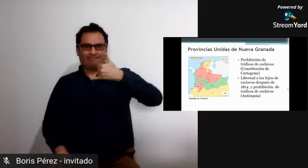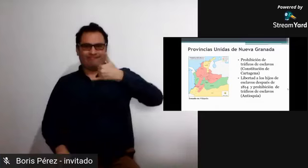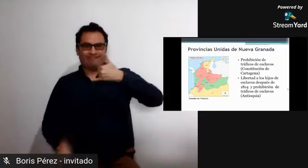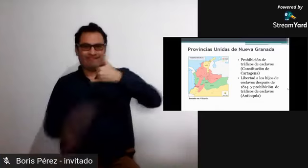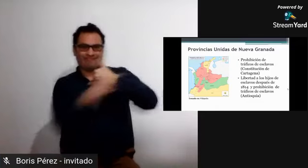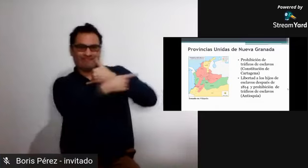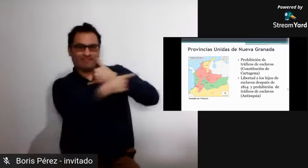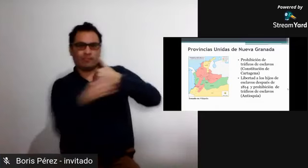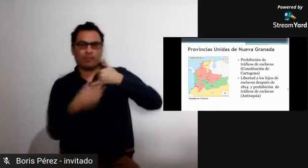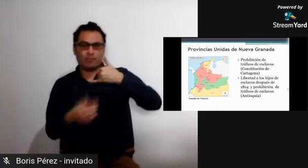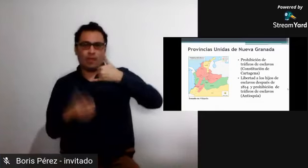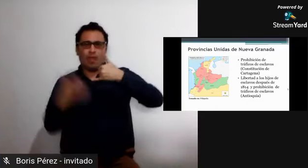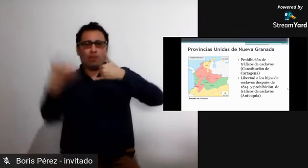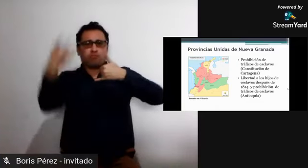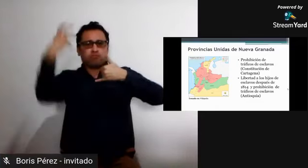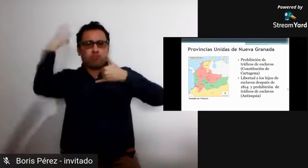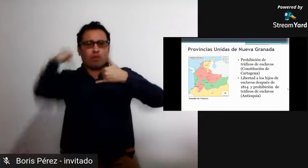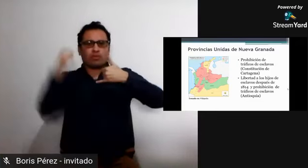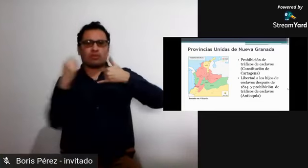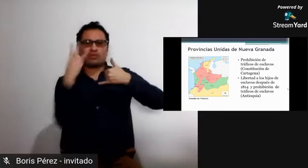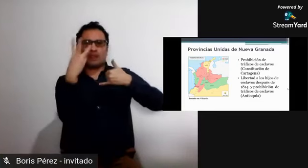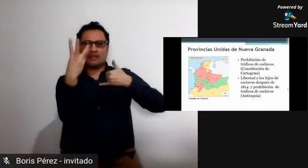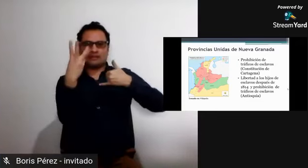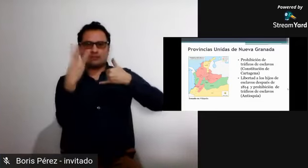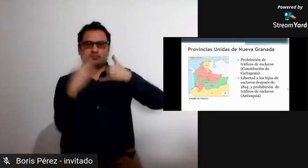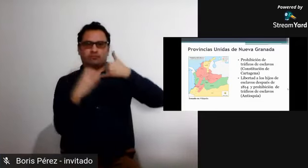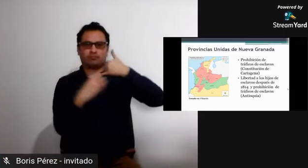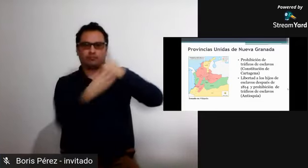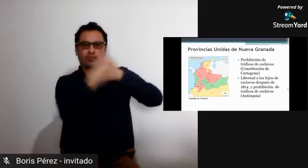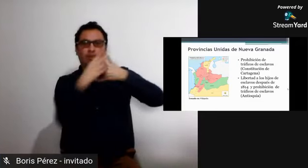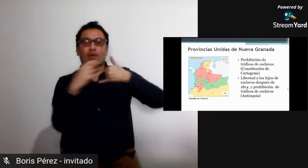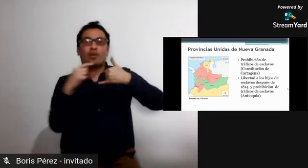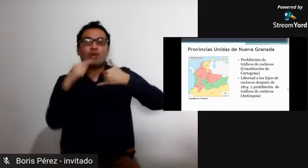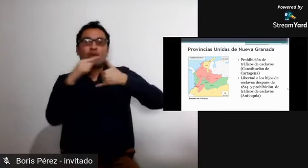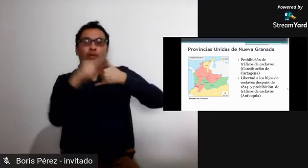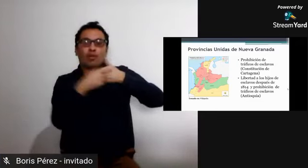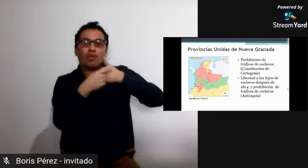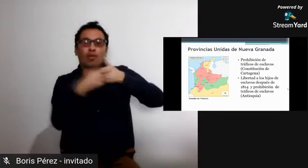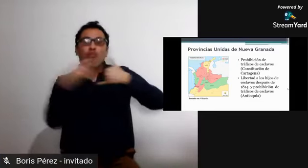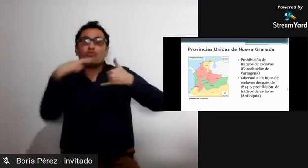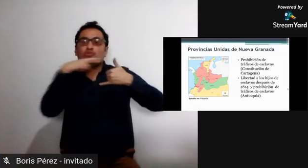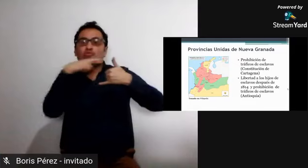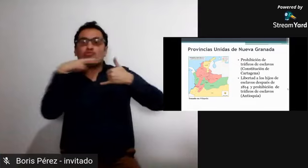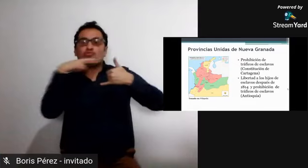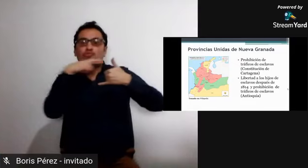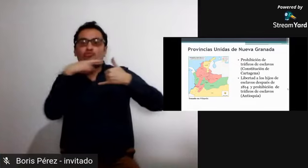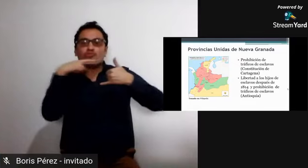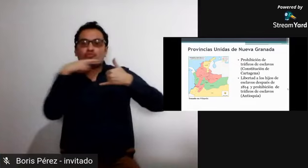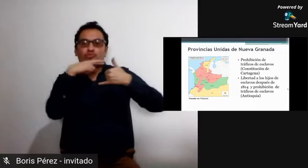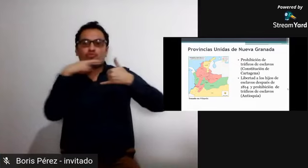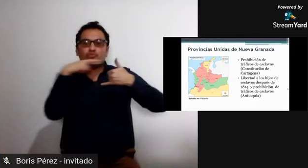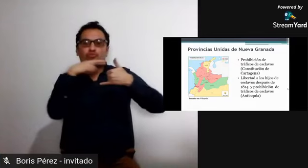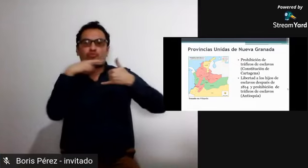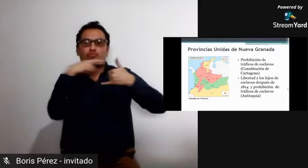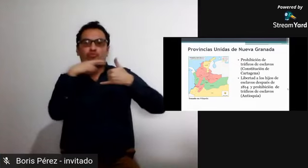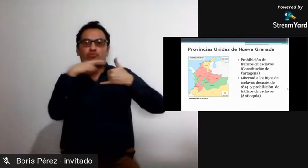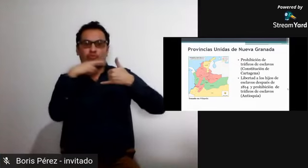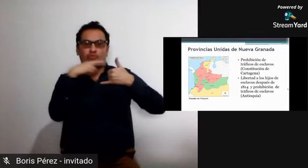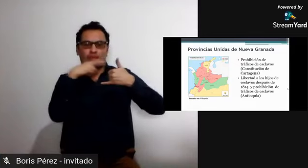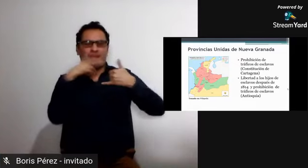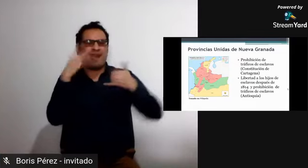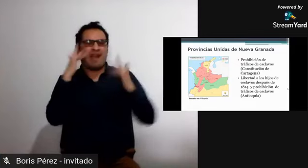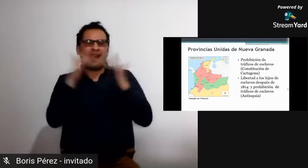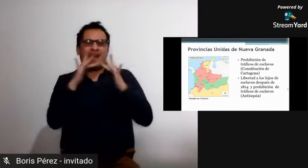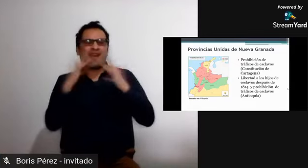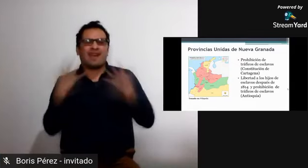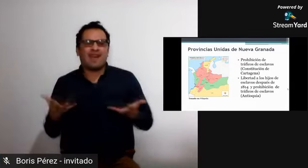Como podemos ver ilustrado en el mapa, hay algunas zonas geográficas que están sombreadas y específicamente vamos a hablar de